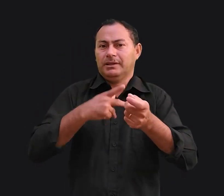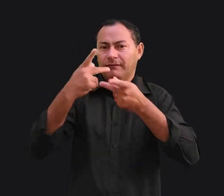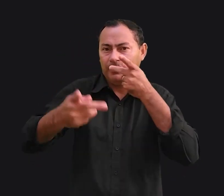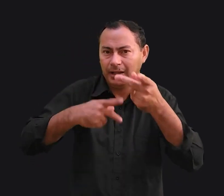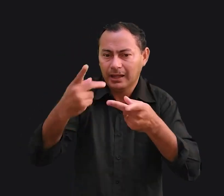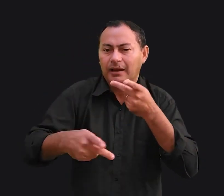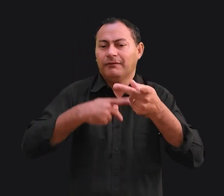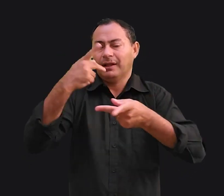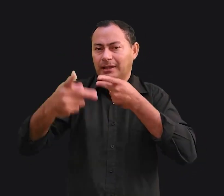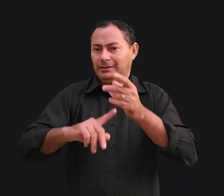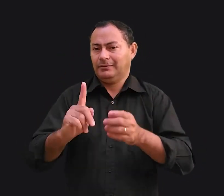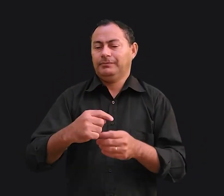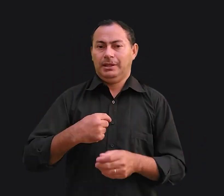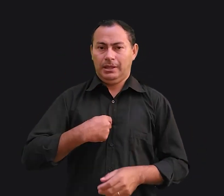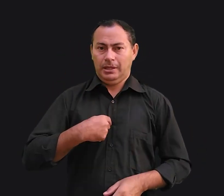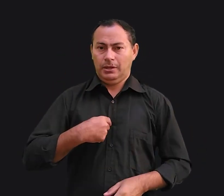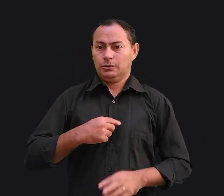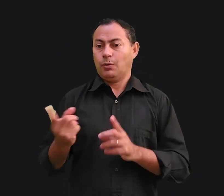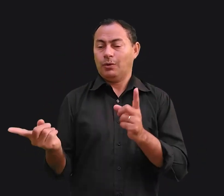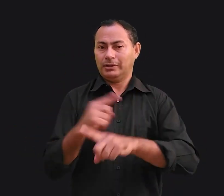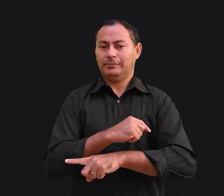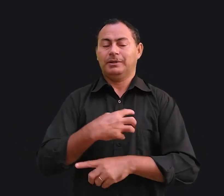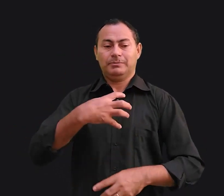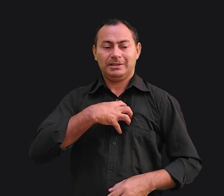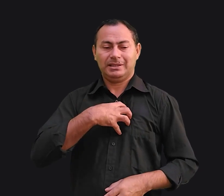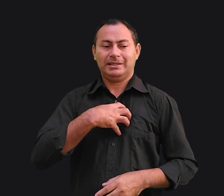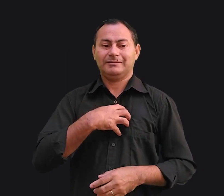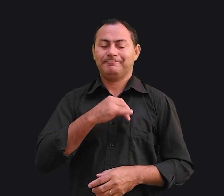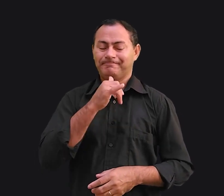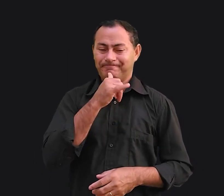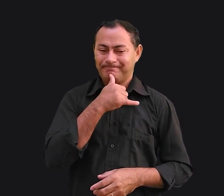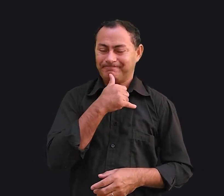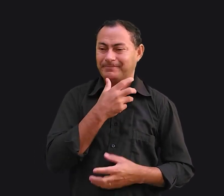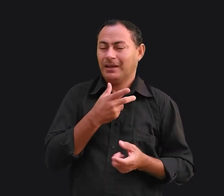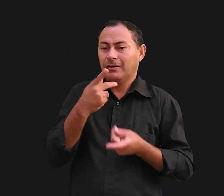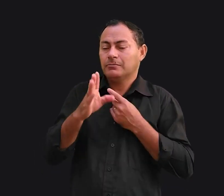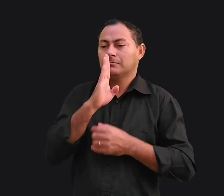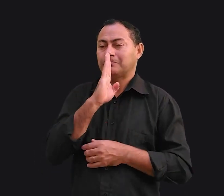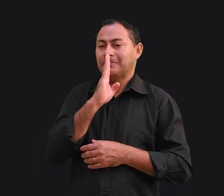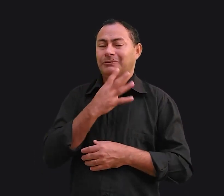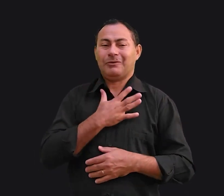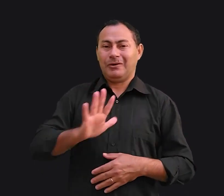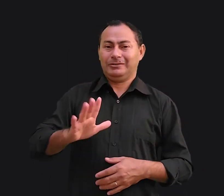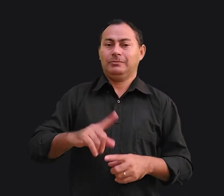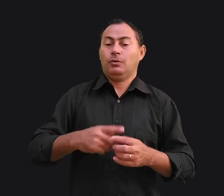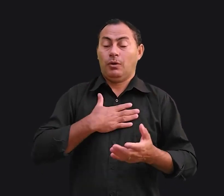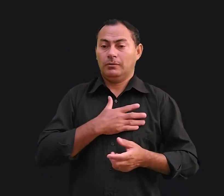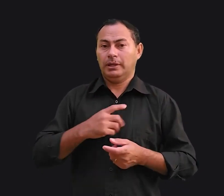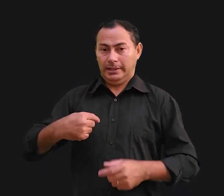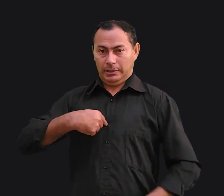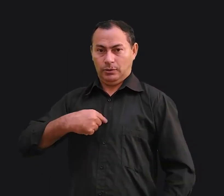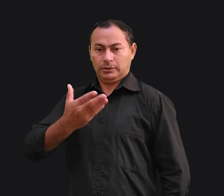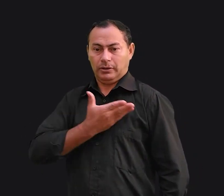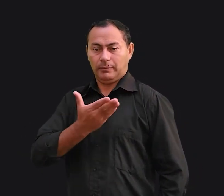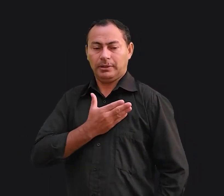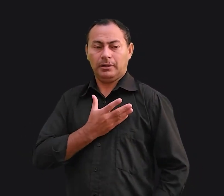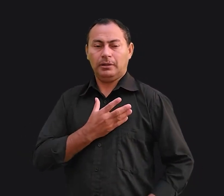falar, falar. Eu sou o contrário e me sinto desconfortável com o silêncio. Tem um amigo que é desse tipo